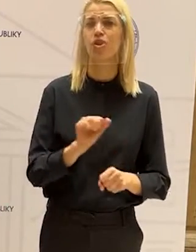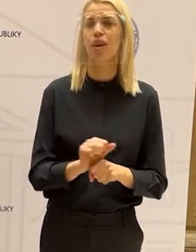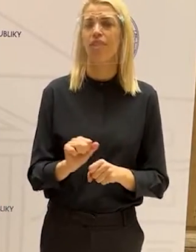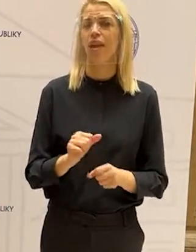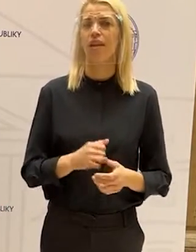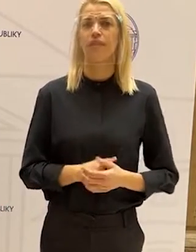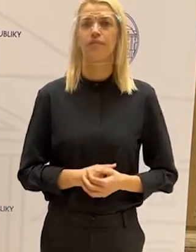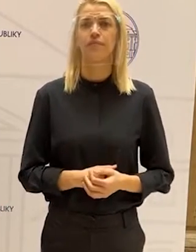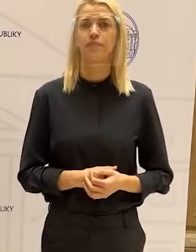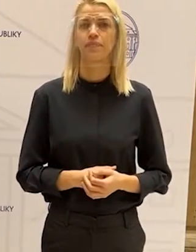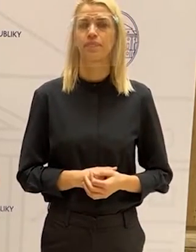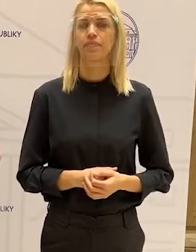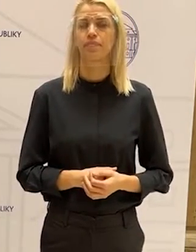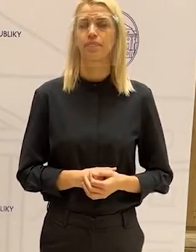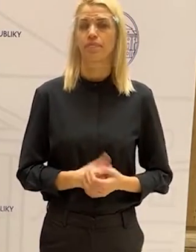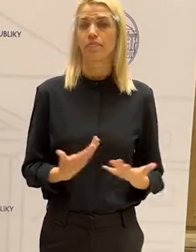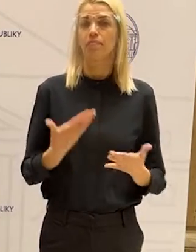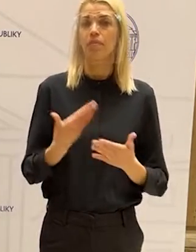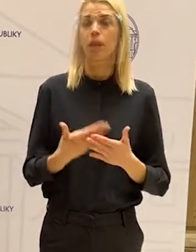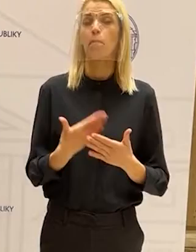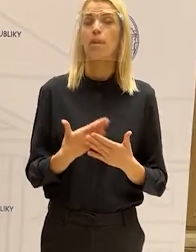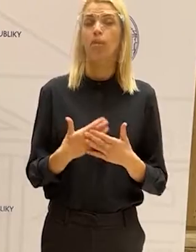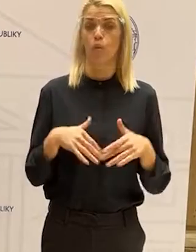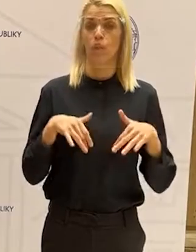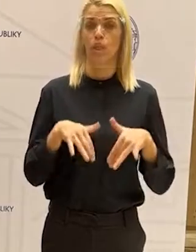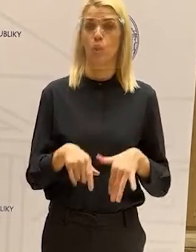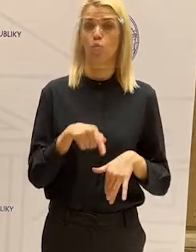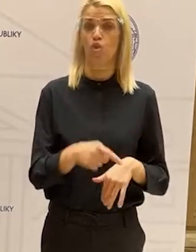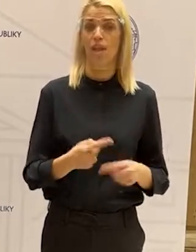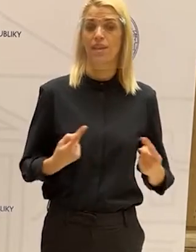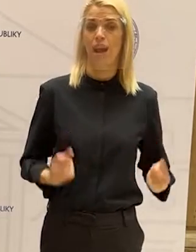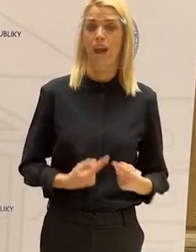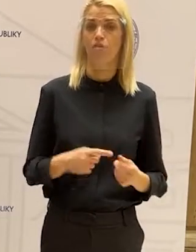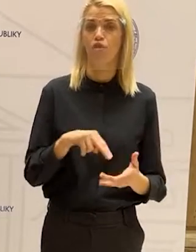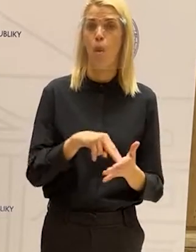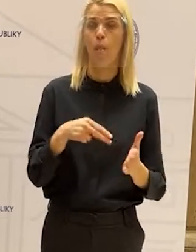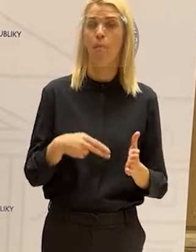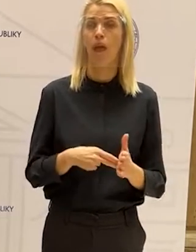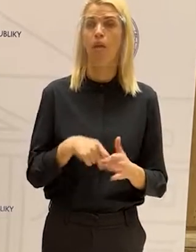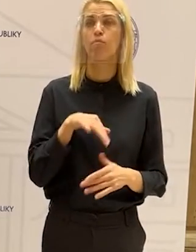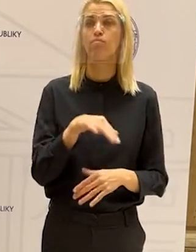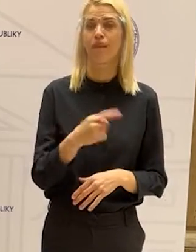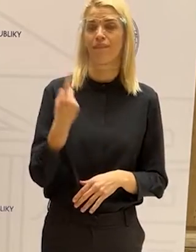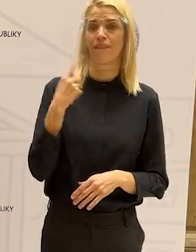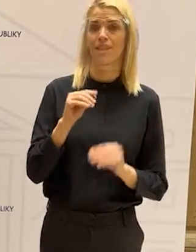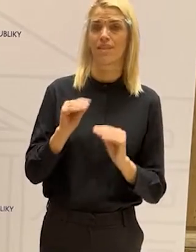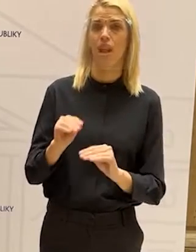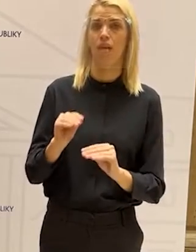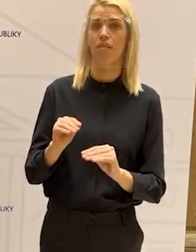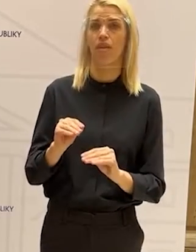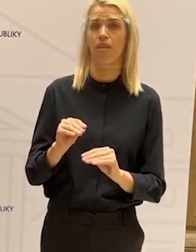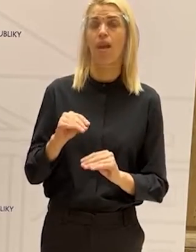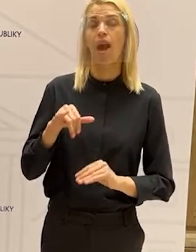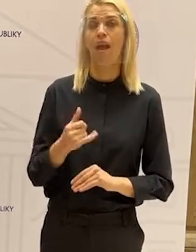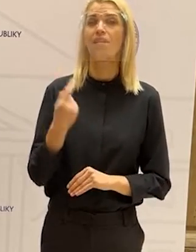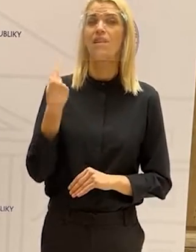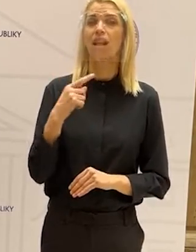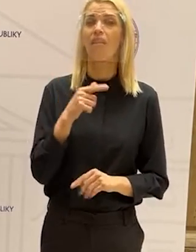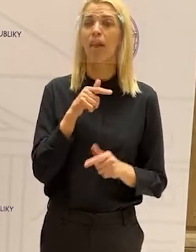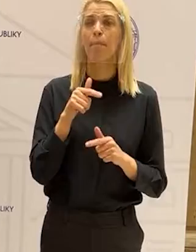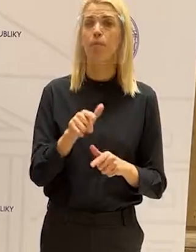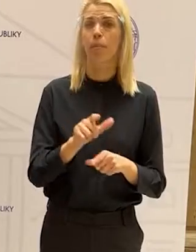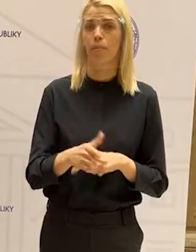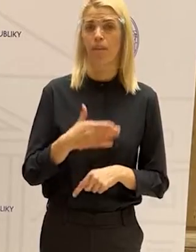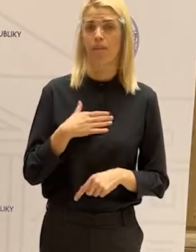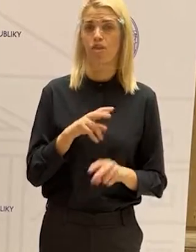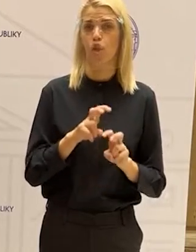pre čikanov na sociálnych sieťach. Preto vlastne súčasťou tohto akčného plánu je vzdielávanie, aj vzdielávanie alebo vytvárať podporu